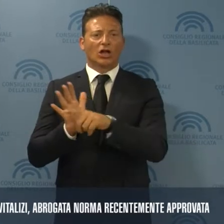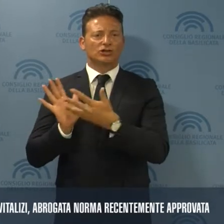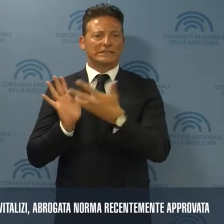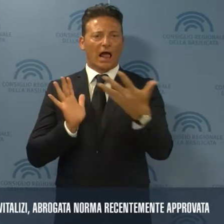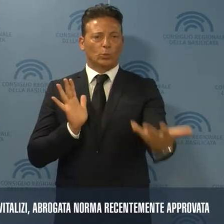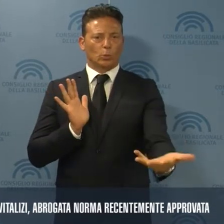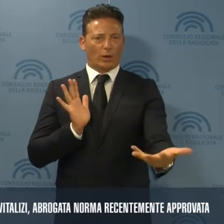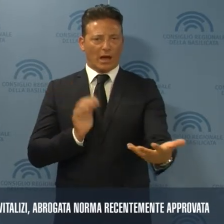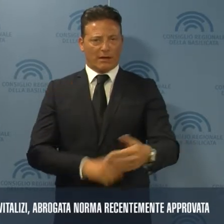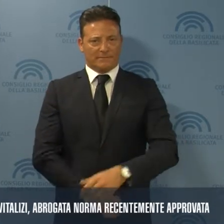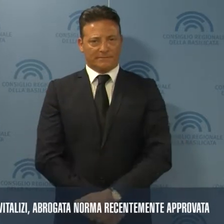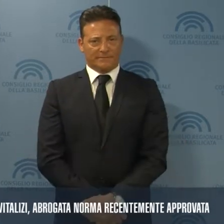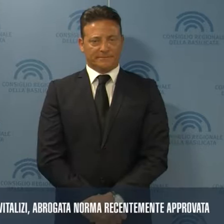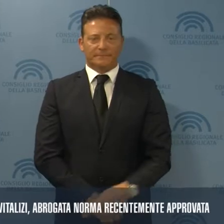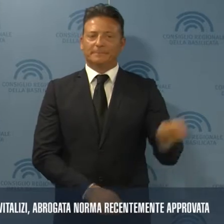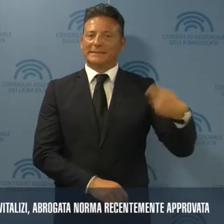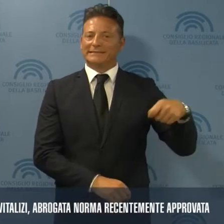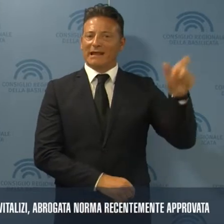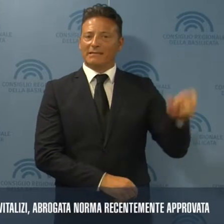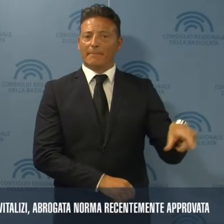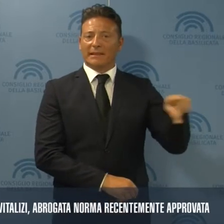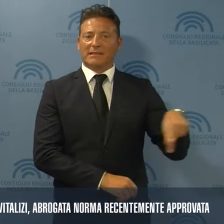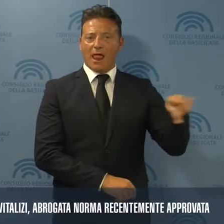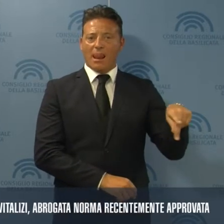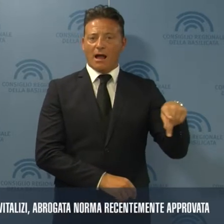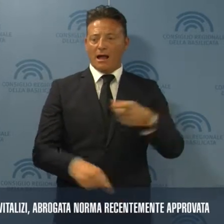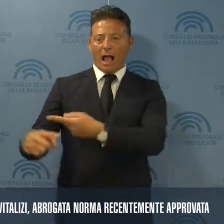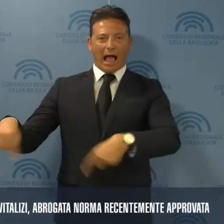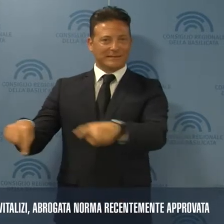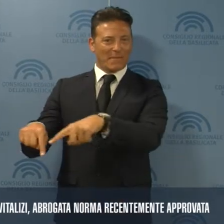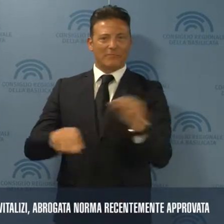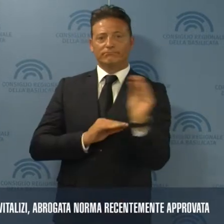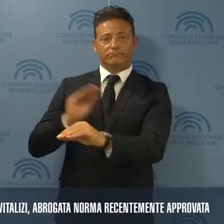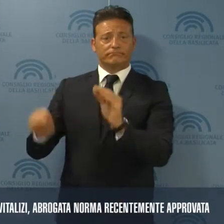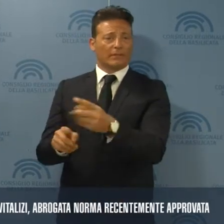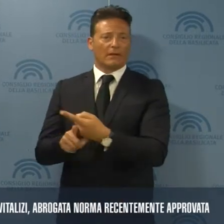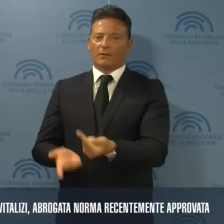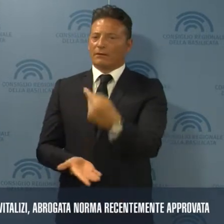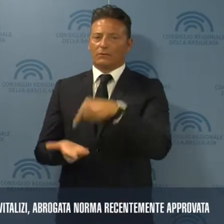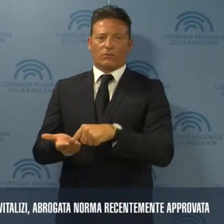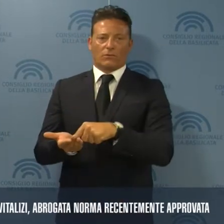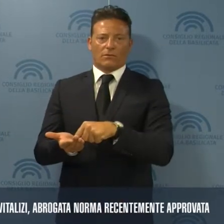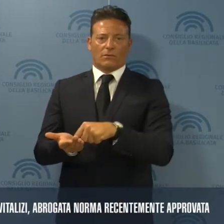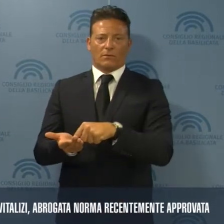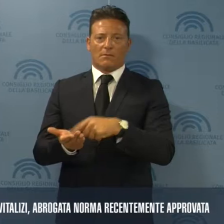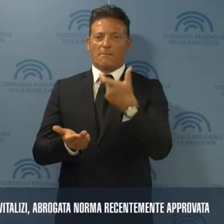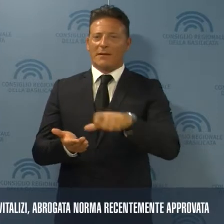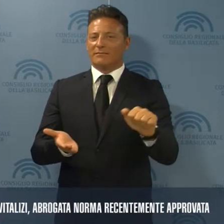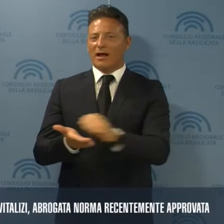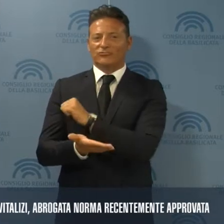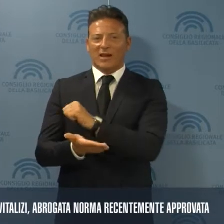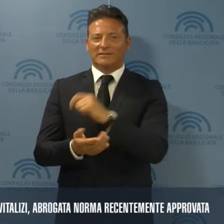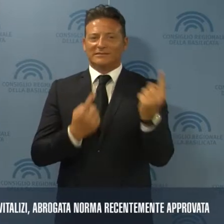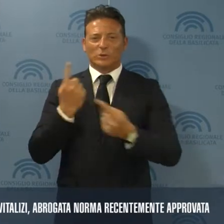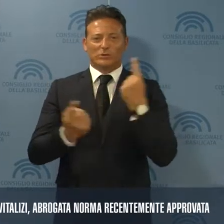Il presidente Pittella ha chiesto all'Assemblea un passo indietro per sgomberare